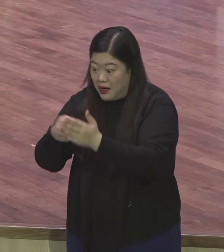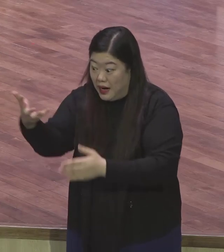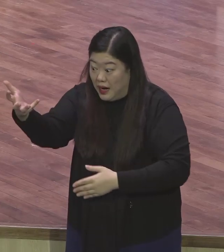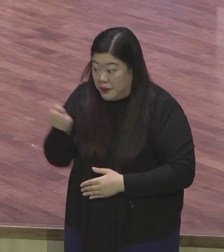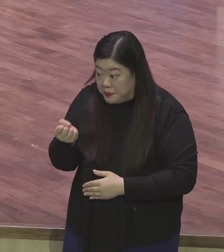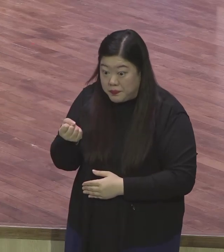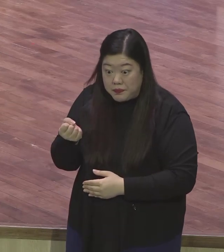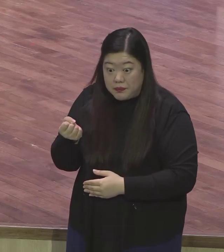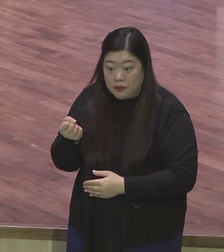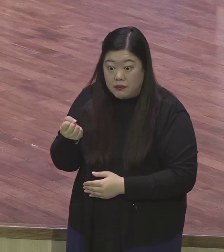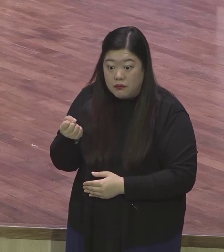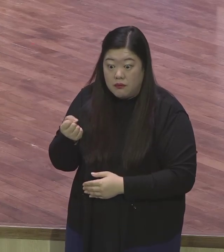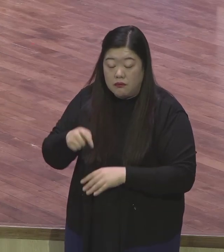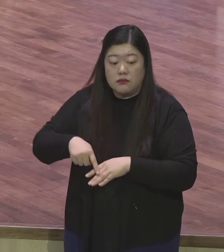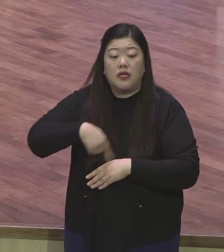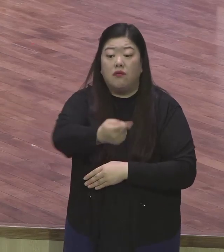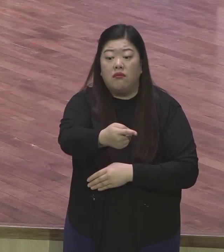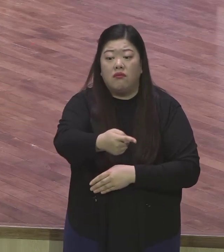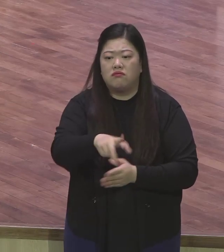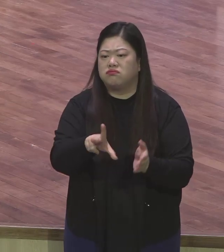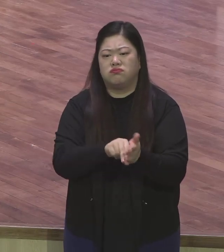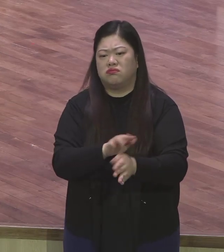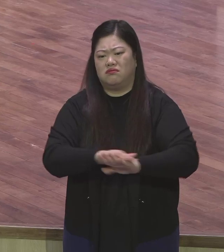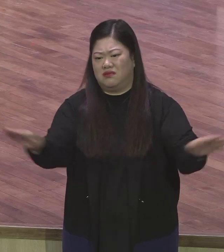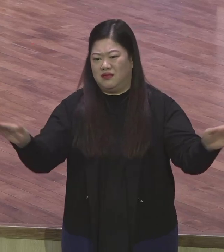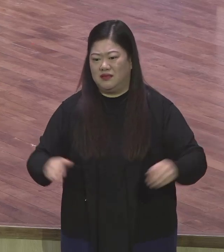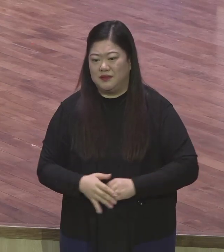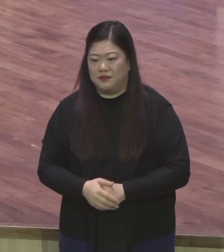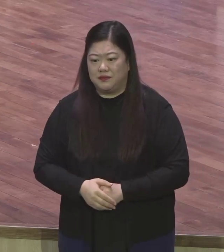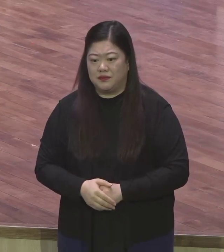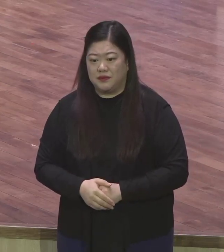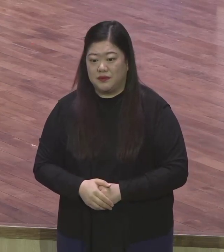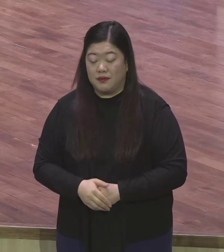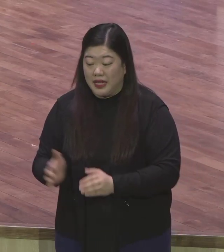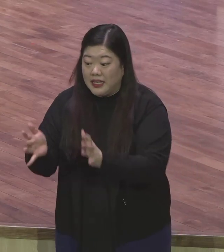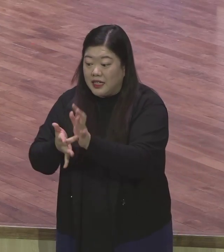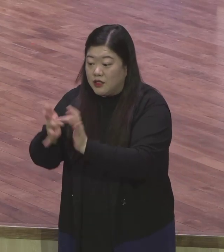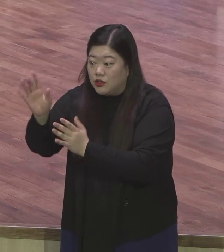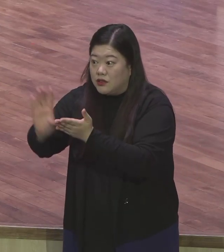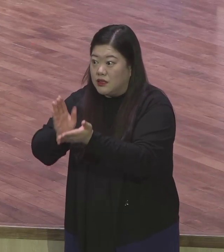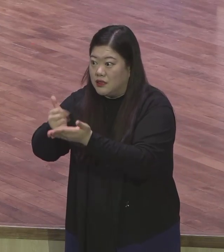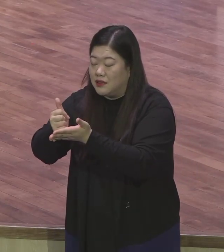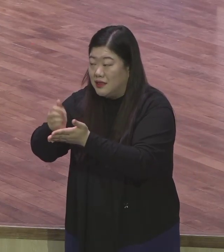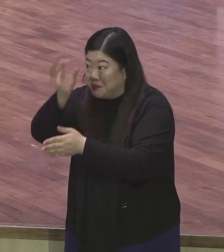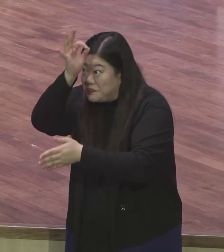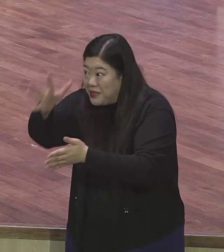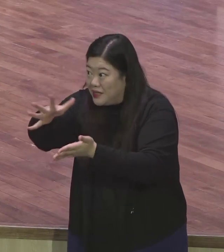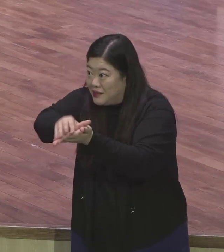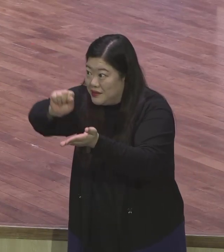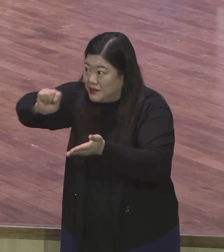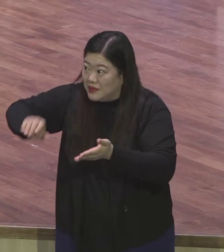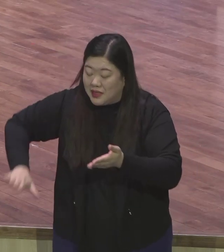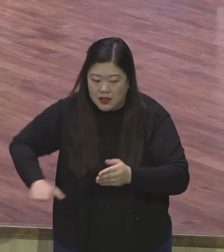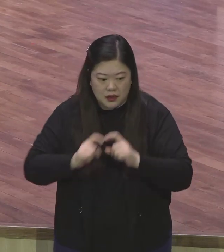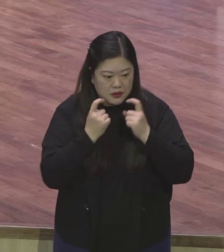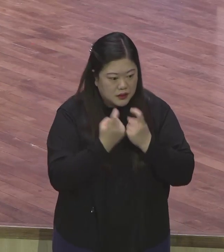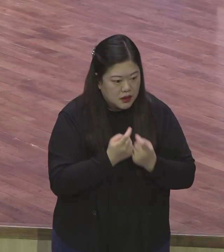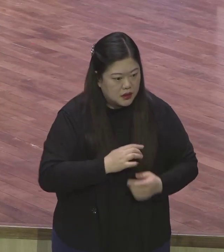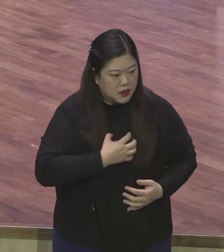끝납니다. 그리스도 예수의 마음이 없기 때문에 늘 내면의 갈등과 분노와 시기와 질투와 마음속에